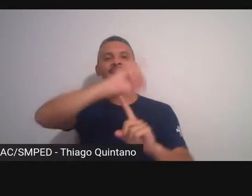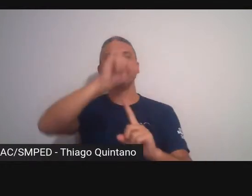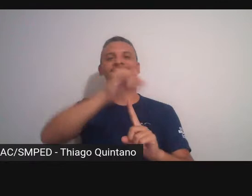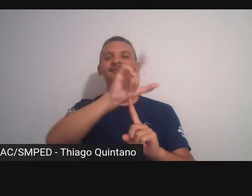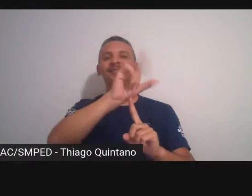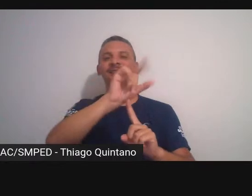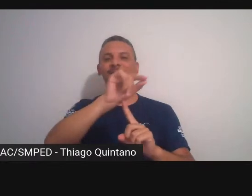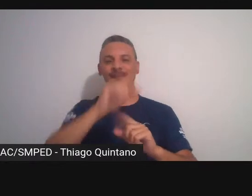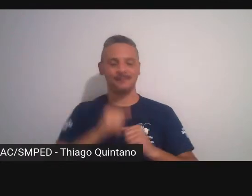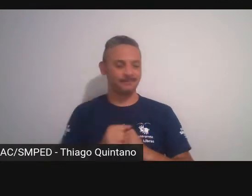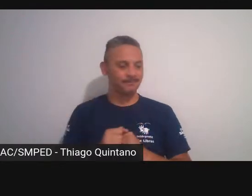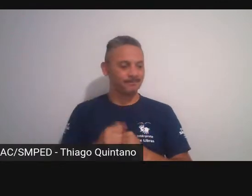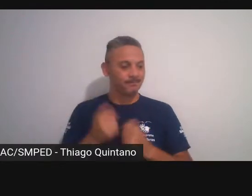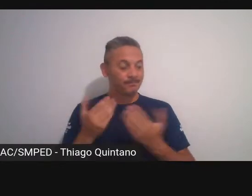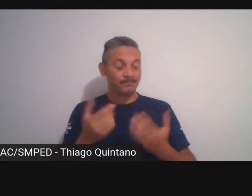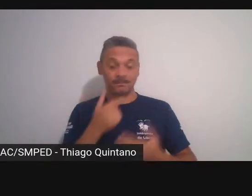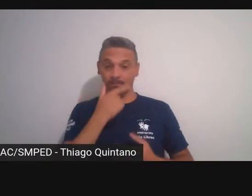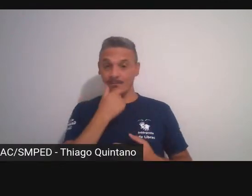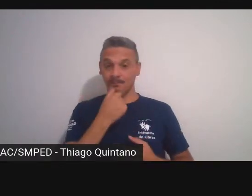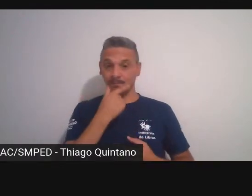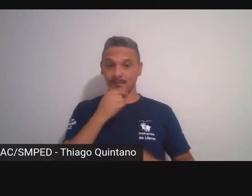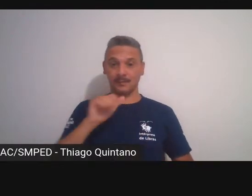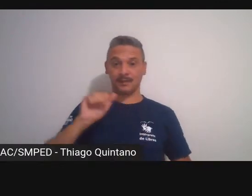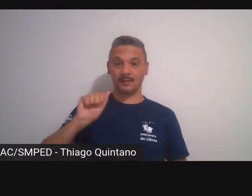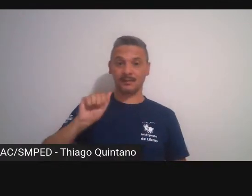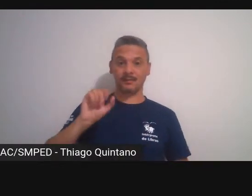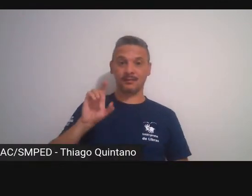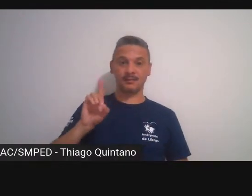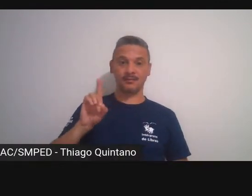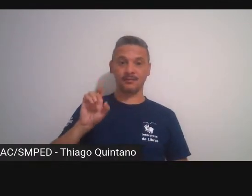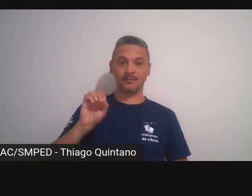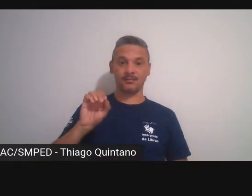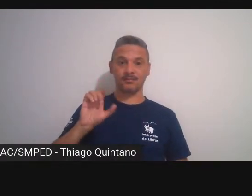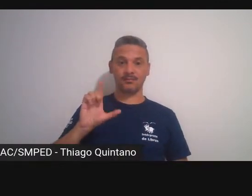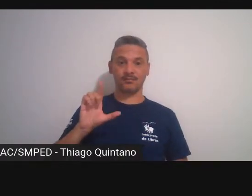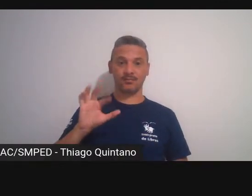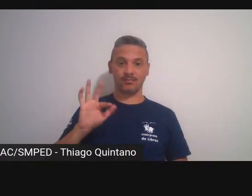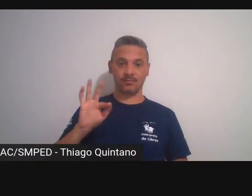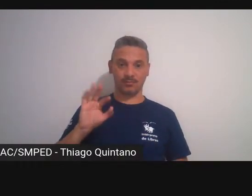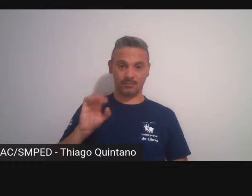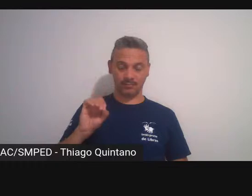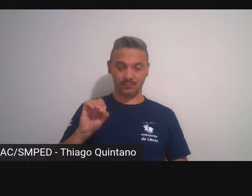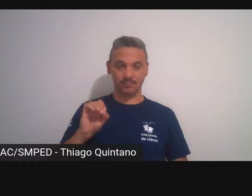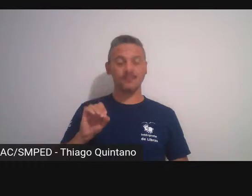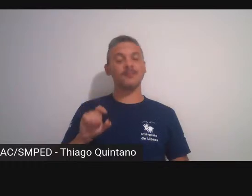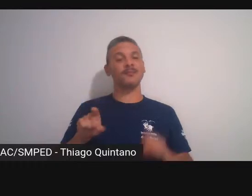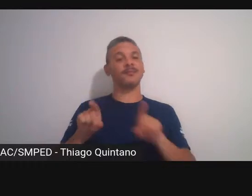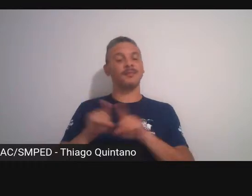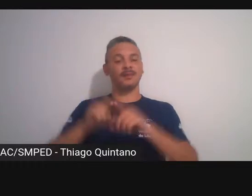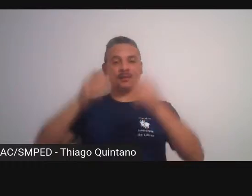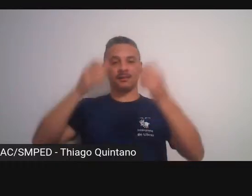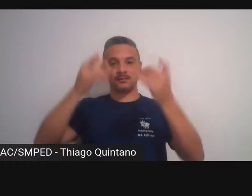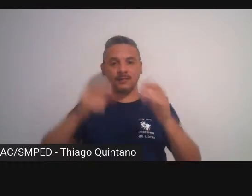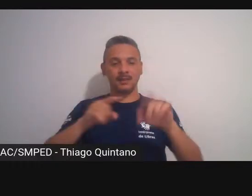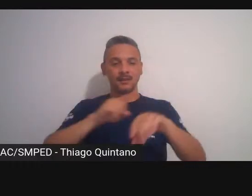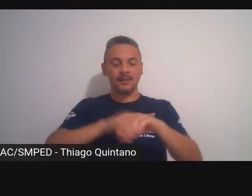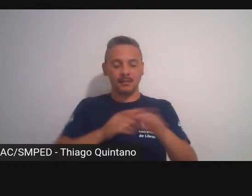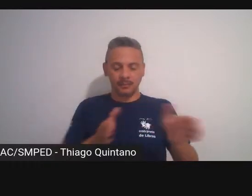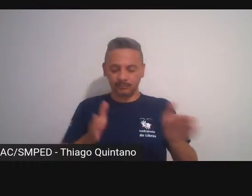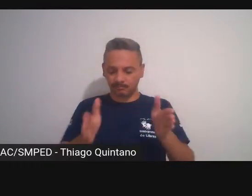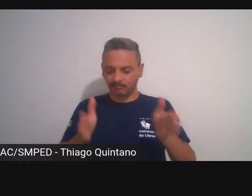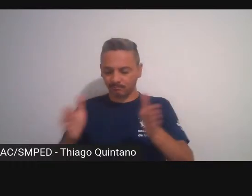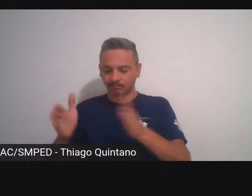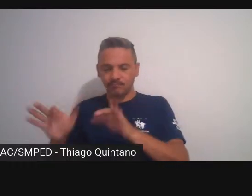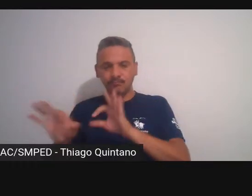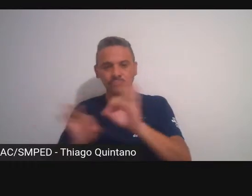o Adolfo também fala sobre essa questão do tempo quando eu fotografo com